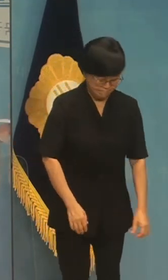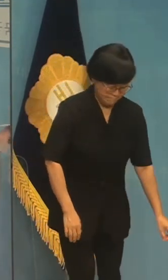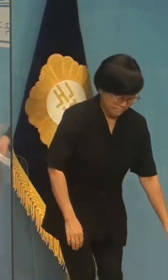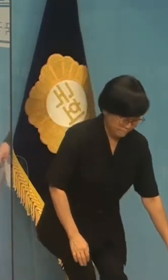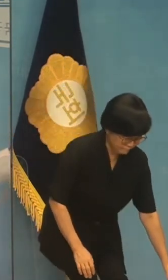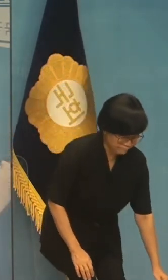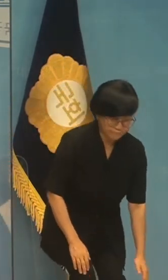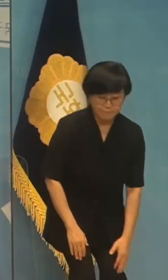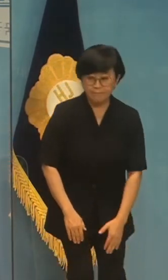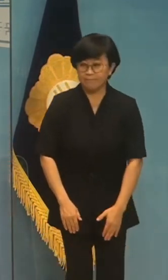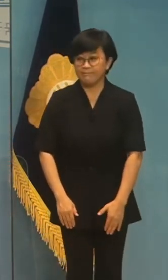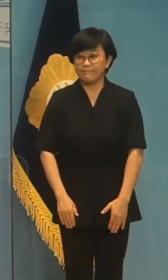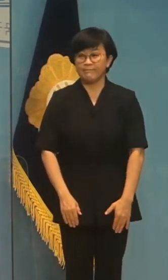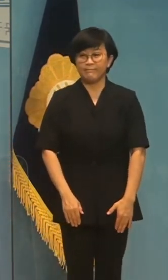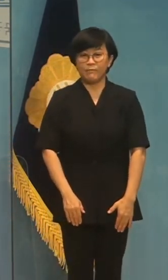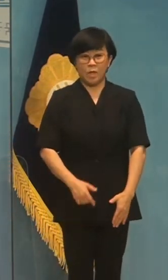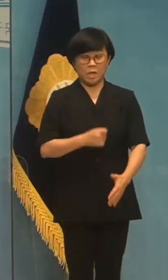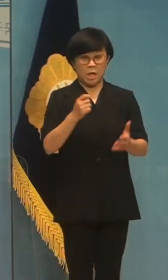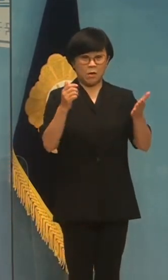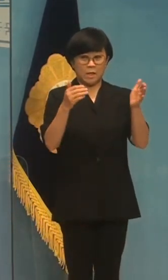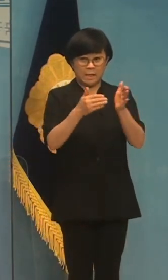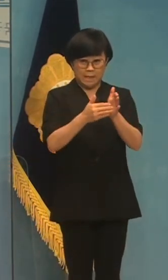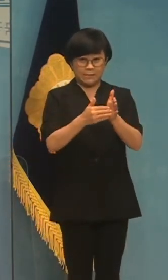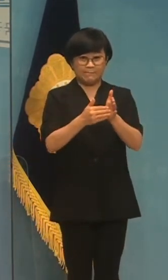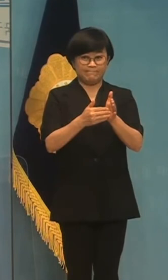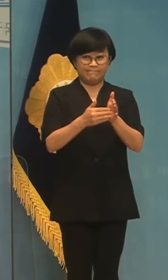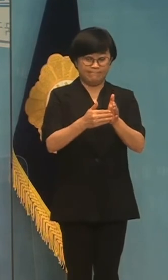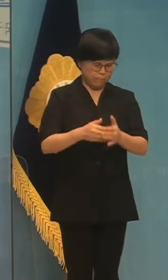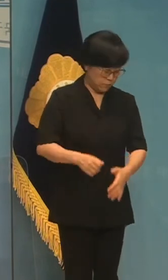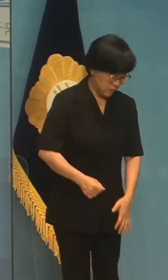이상으로 기회 기사의 마치겠습니다.